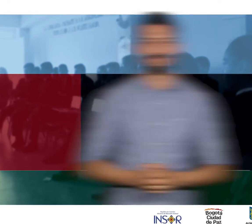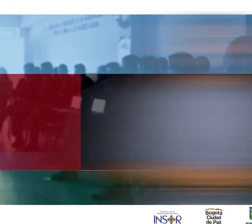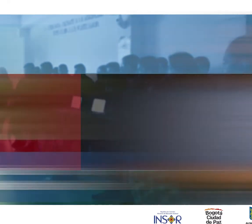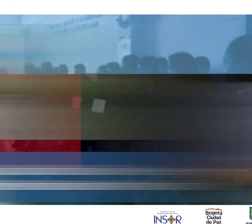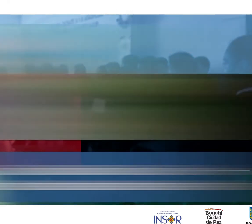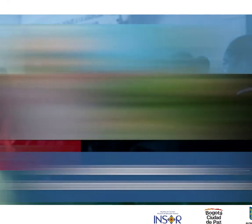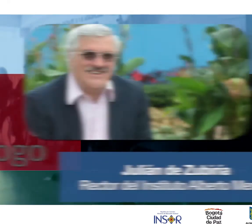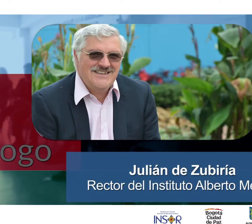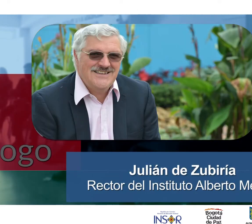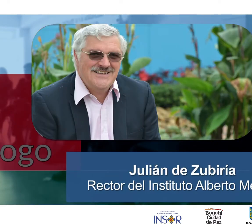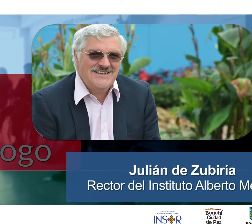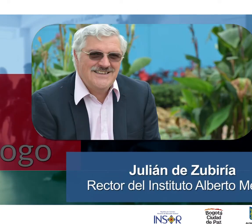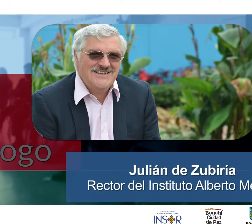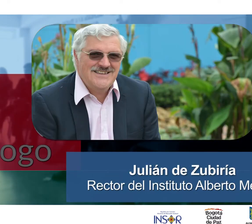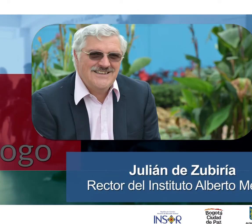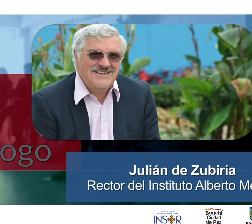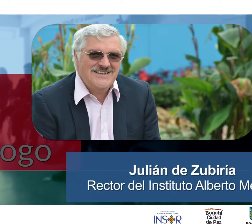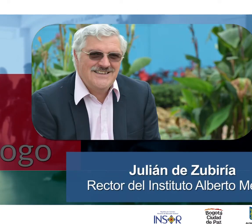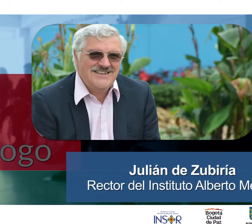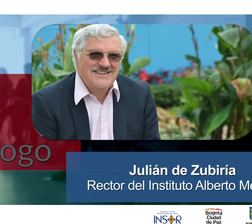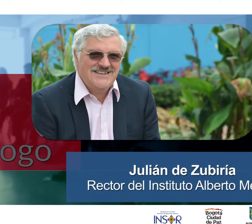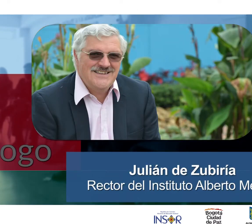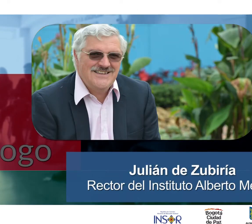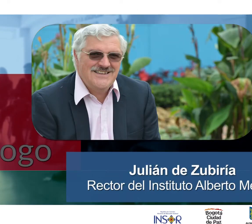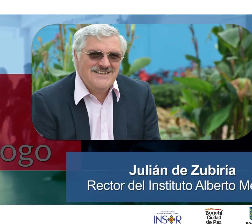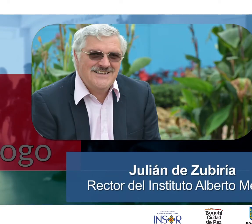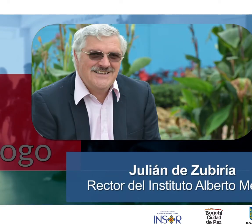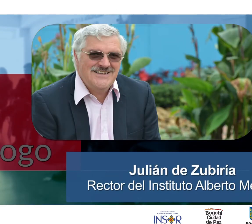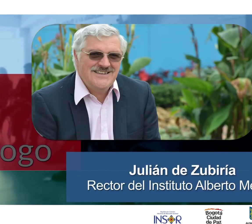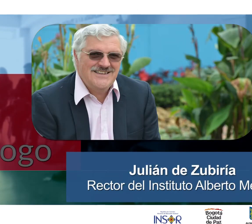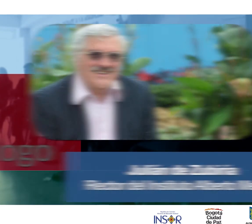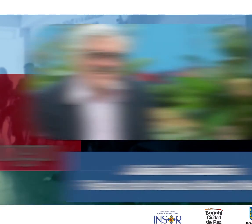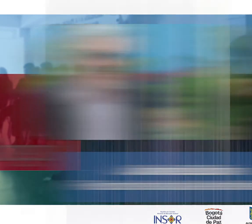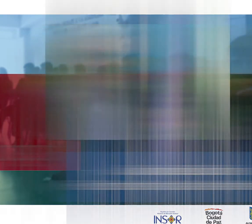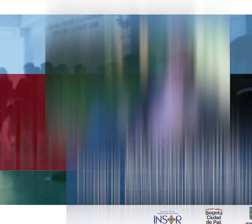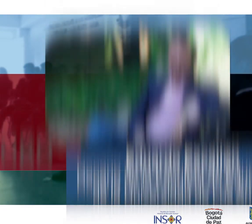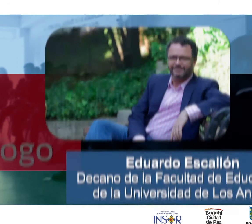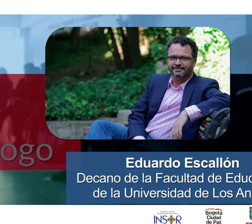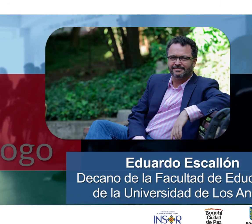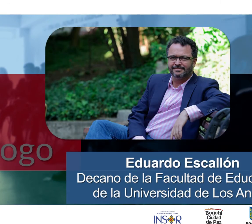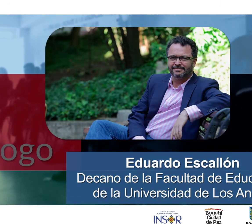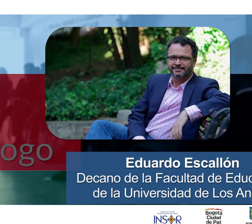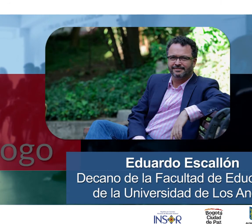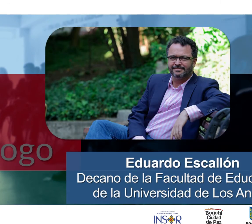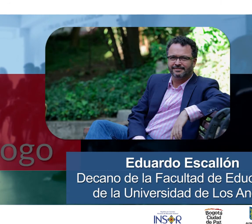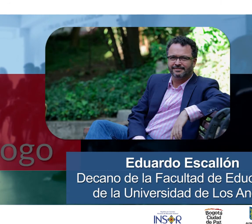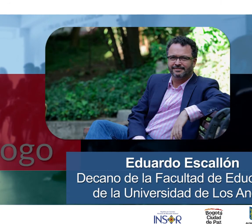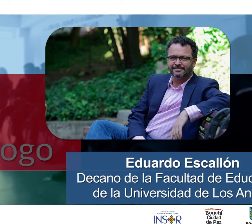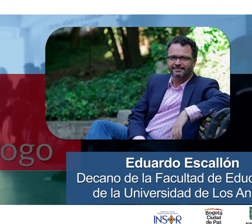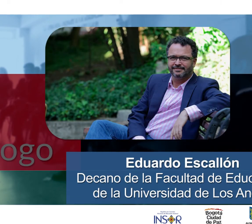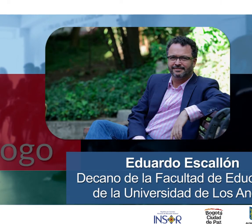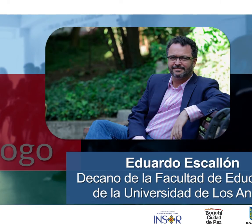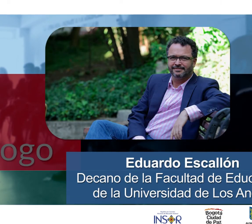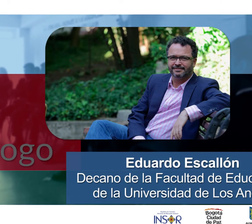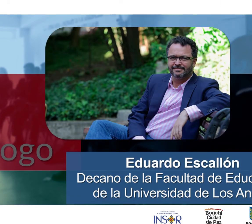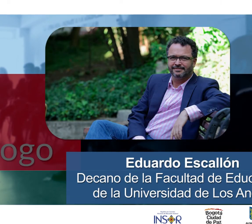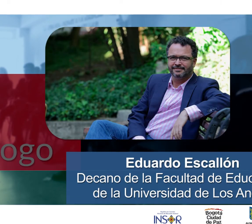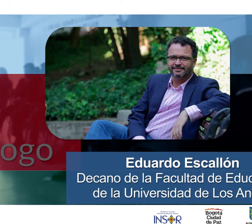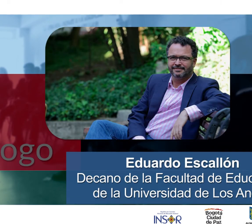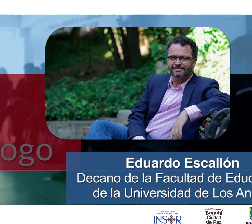Julián de Subiría, rector del Instituto Alberto Meraní, Eduardo Escallón, decano de la Facultad de Educación